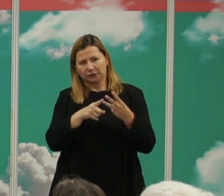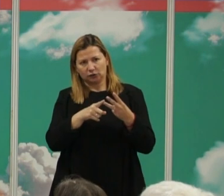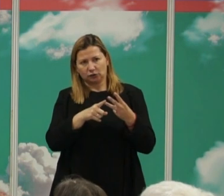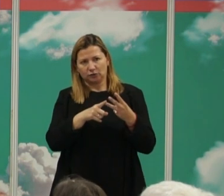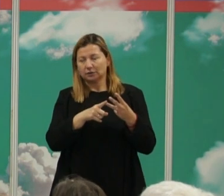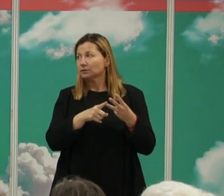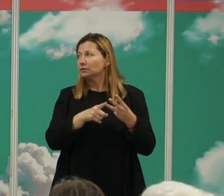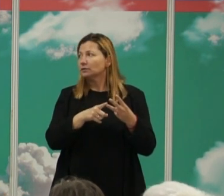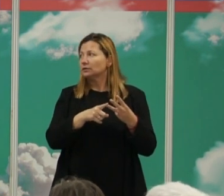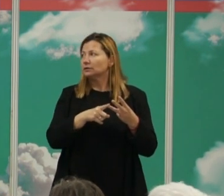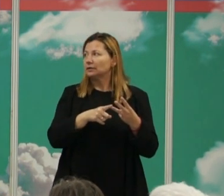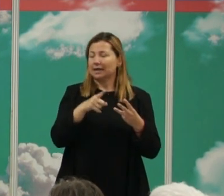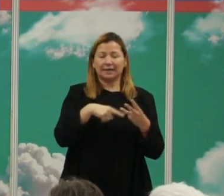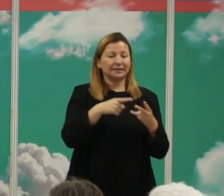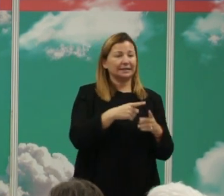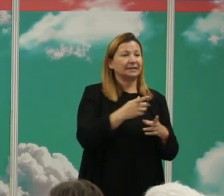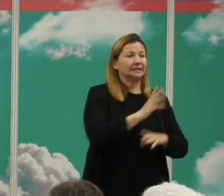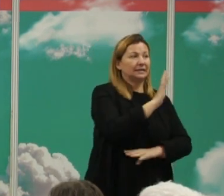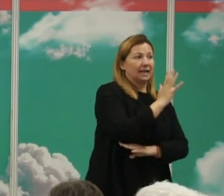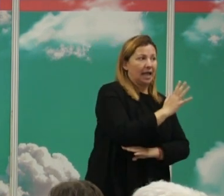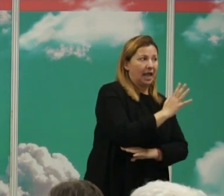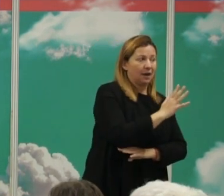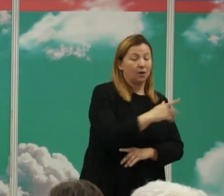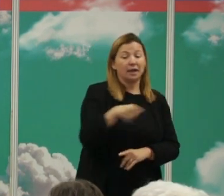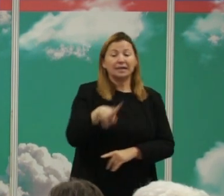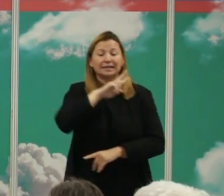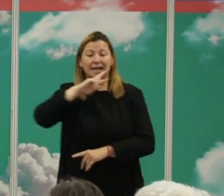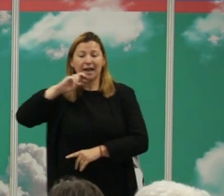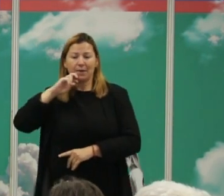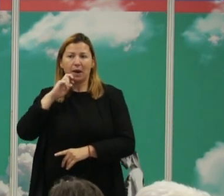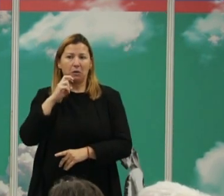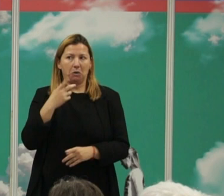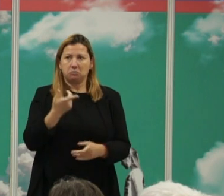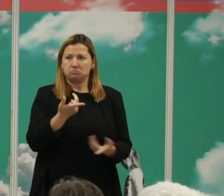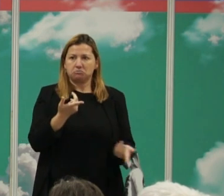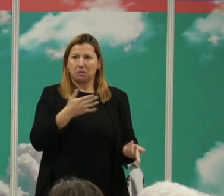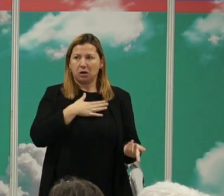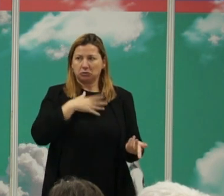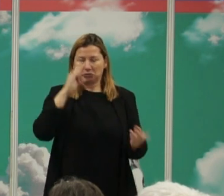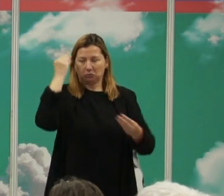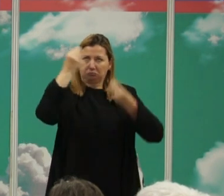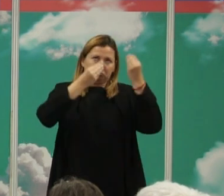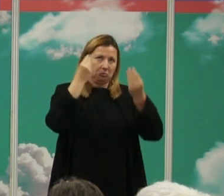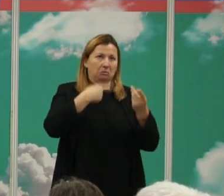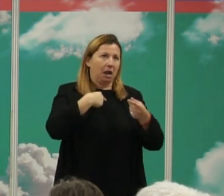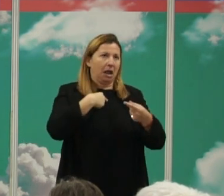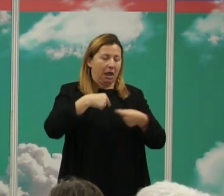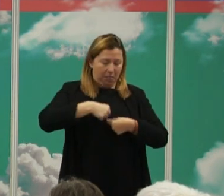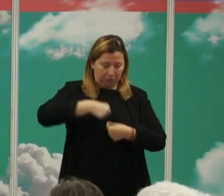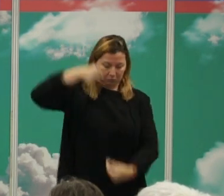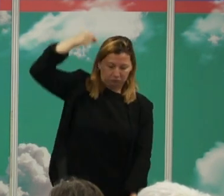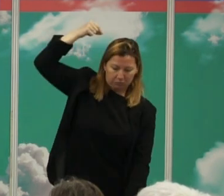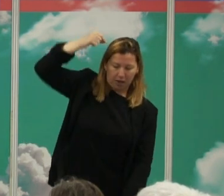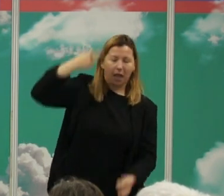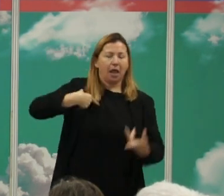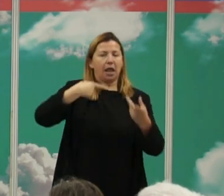si este es el árbol que tenemos de mamíferos y este es el valor de cualquier cosa que se nos ocurra cualquier cosa el tamaño del cuerpo el